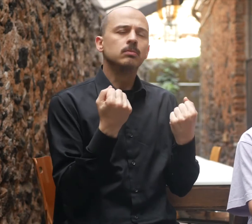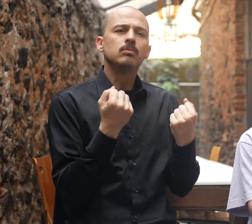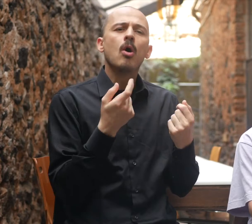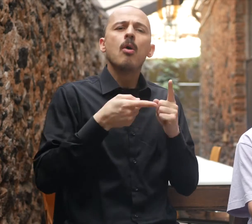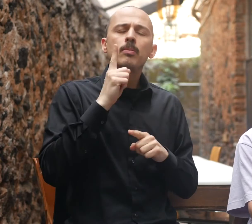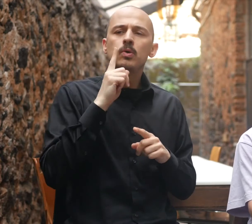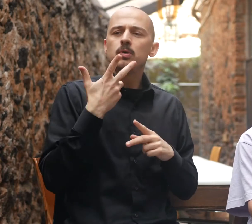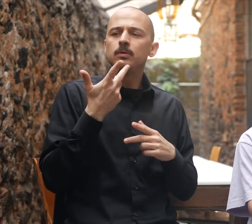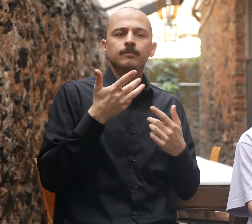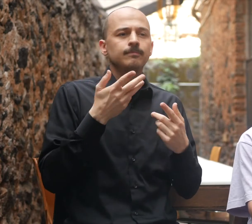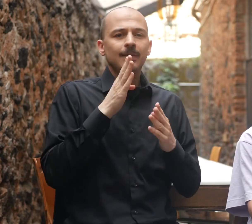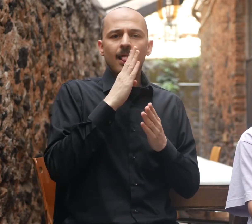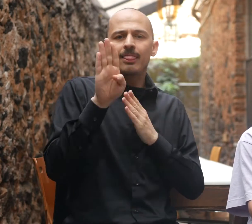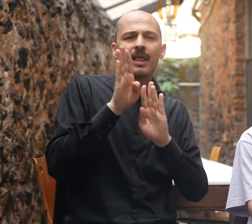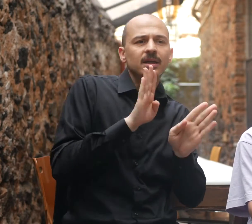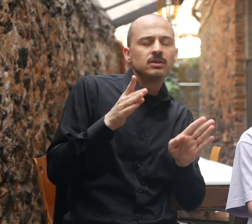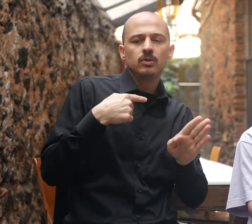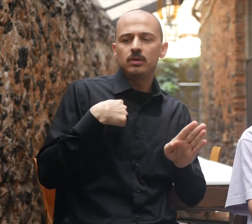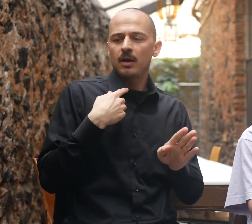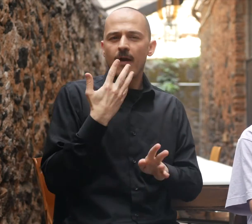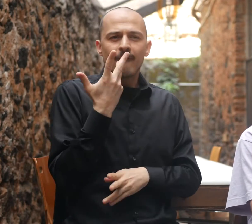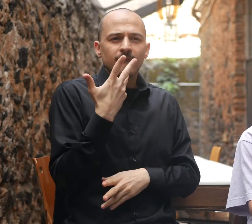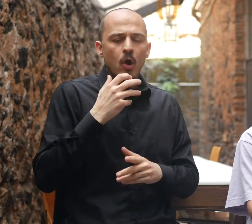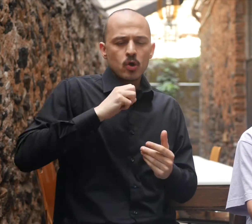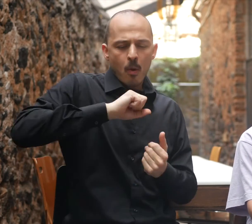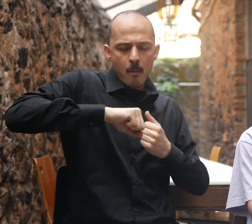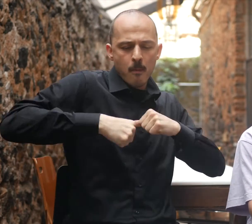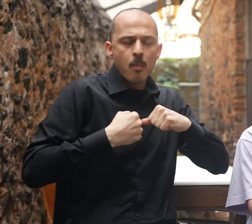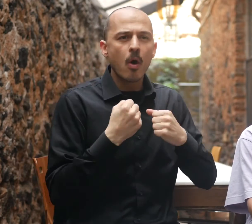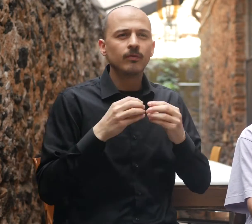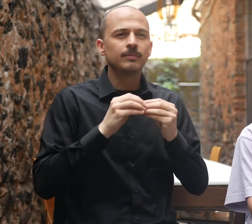il desiderio di un movimento in potenza.